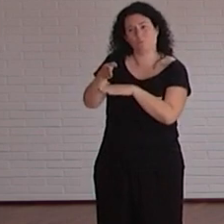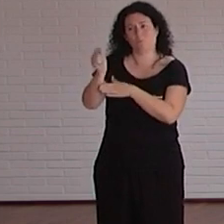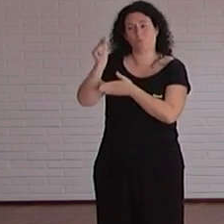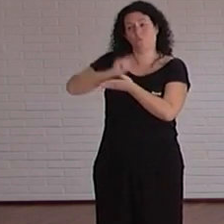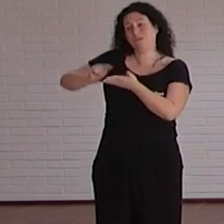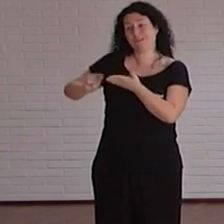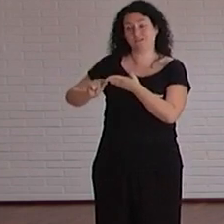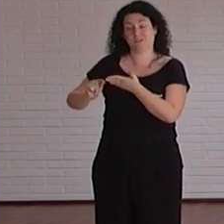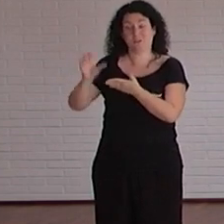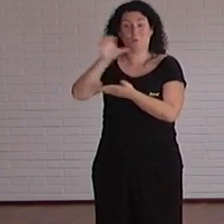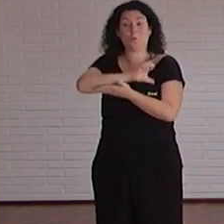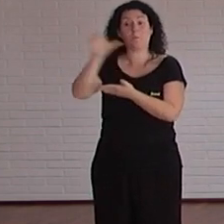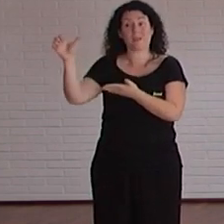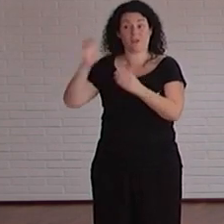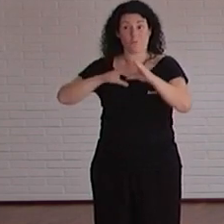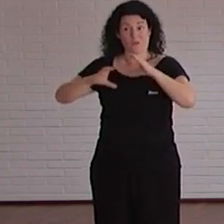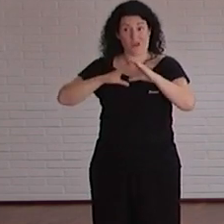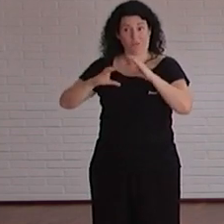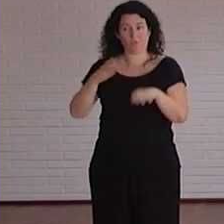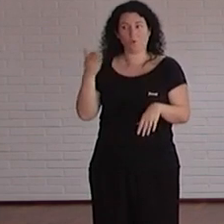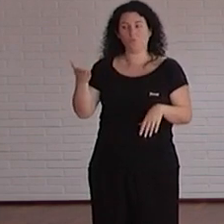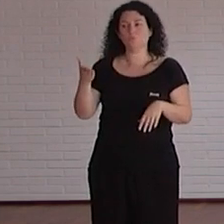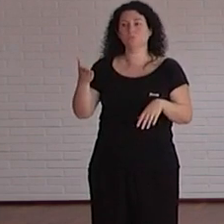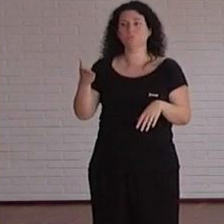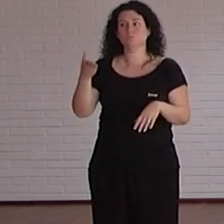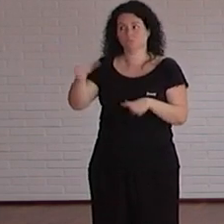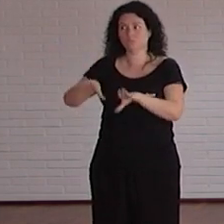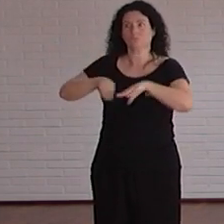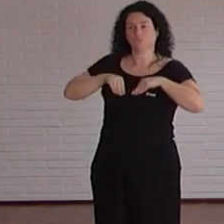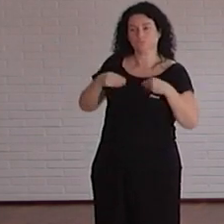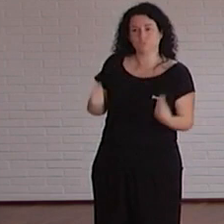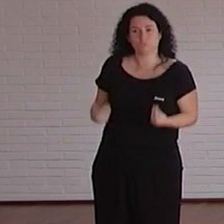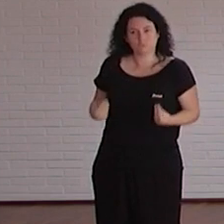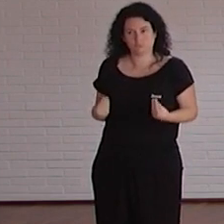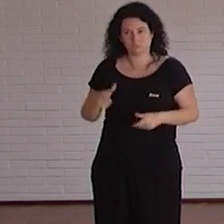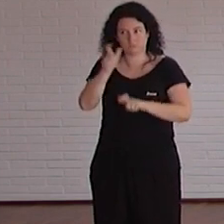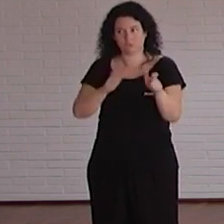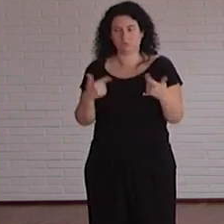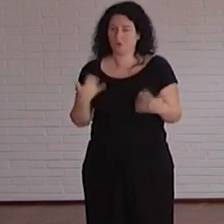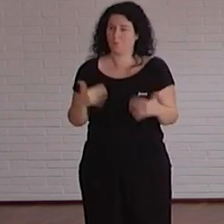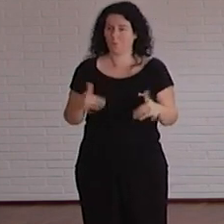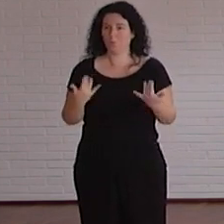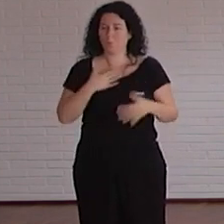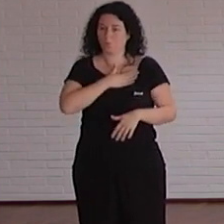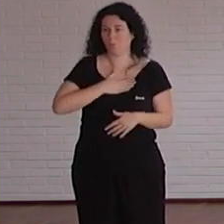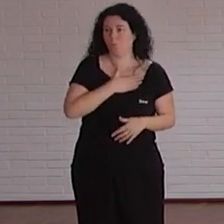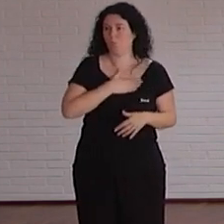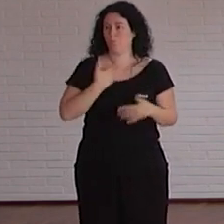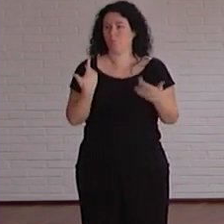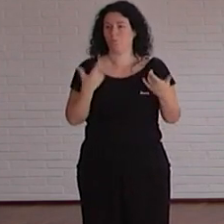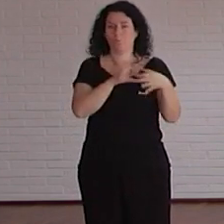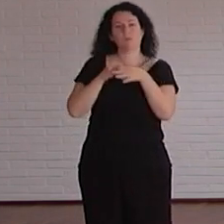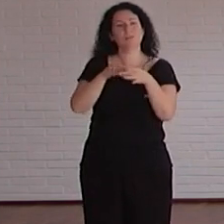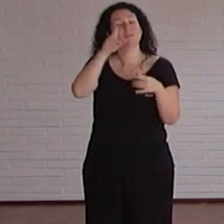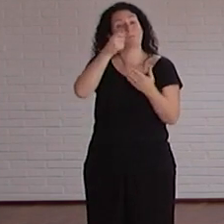comunicación europeo en EUPRIO y fue súper bien recibido tenemos conversaciones abiertas con la unión de periodistas con la